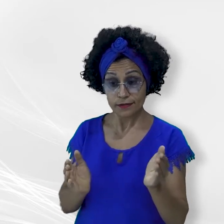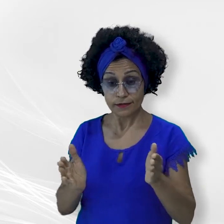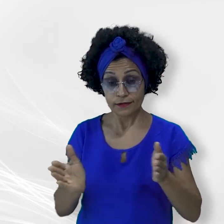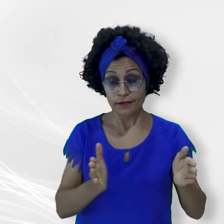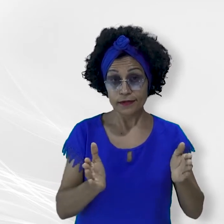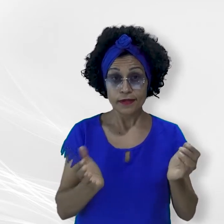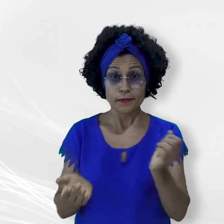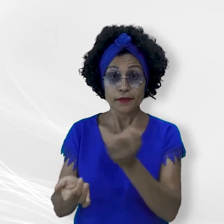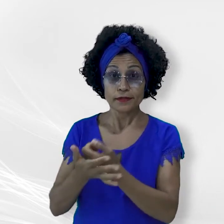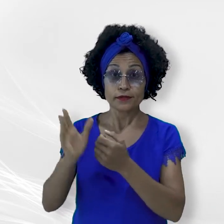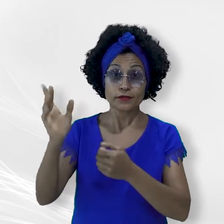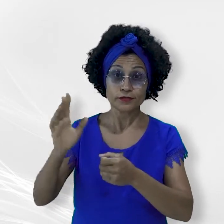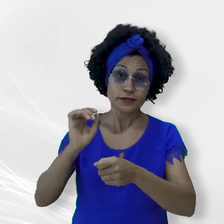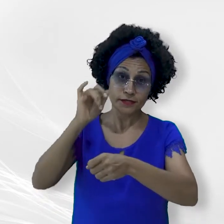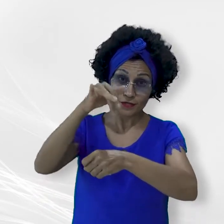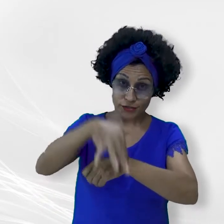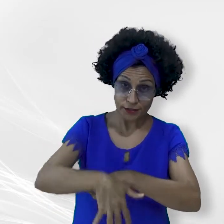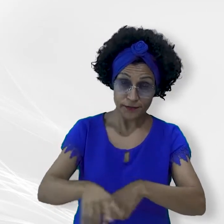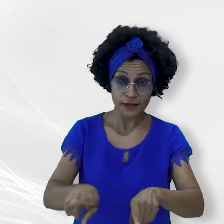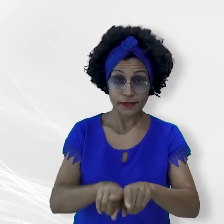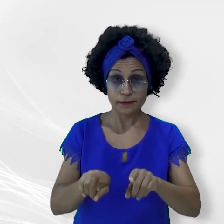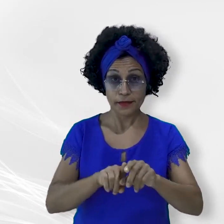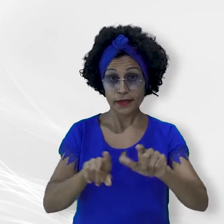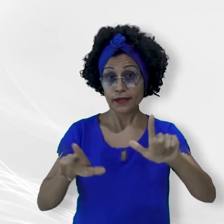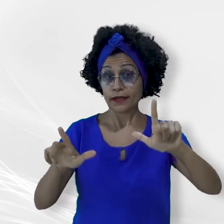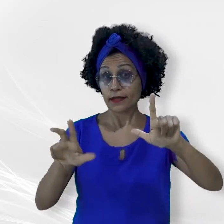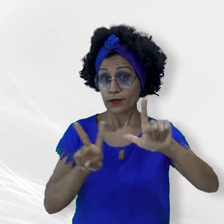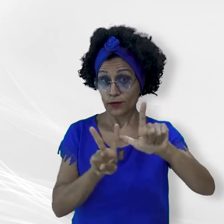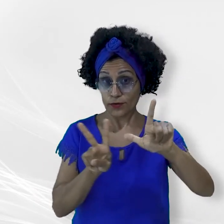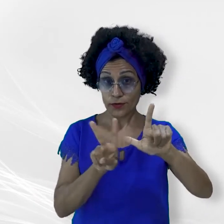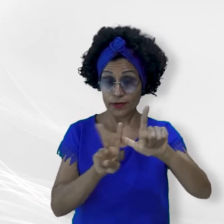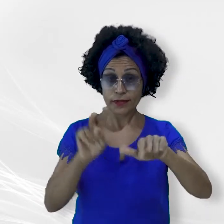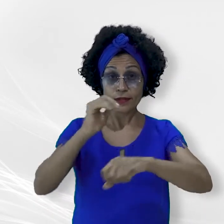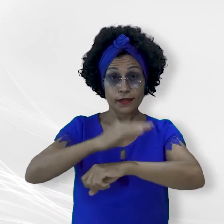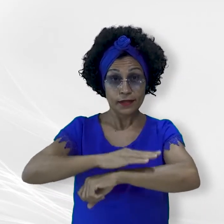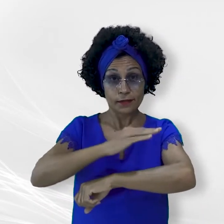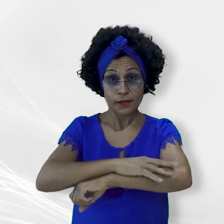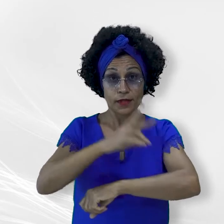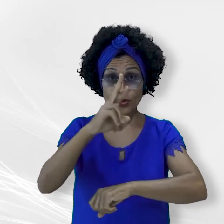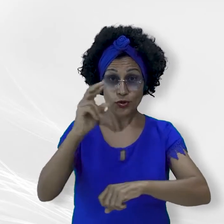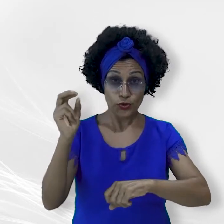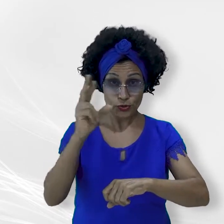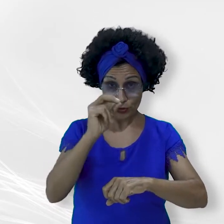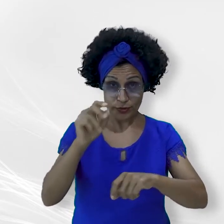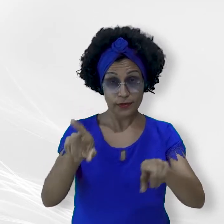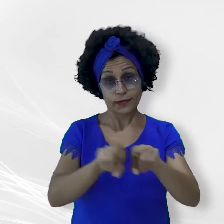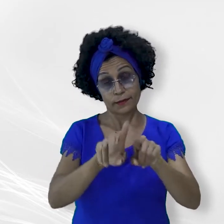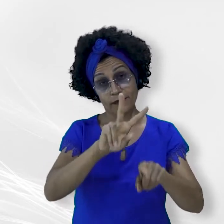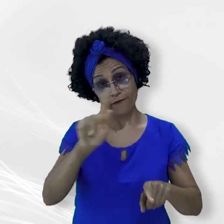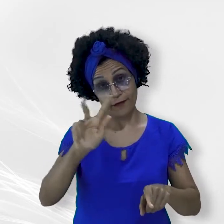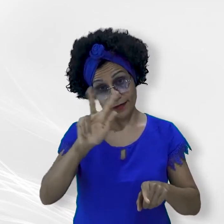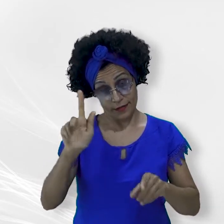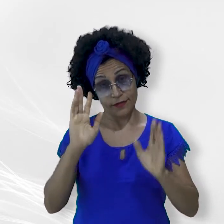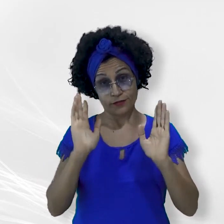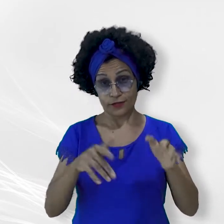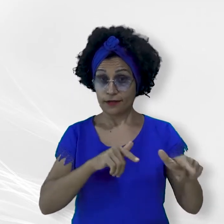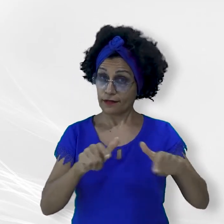municípios de Chapada dos Guimarães, Lucas do Rio Verde, Sapezal, Rondonópolis e Várzea Grande. A meta é